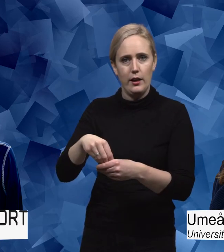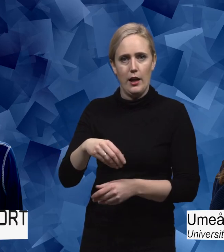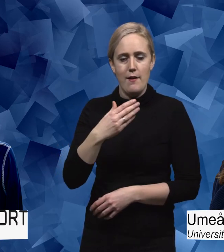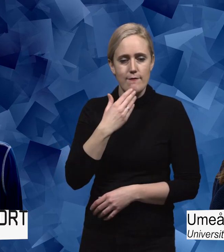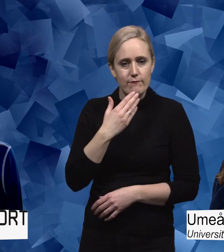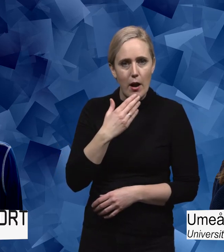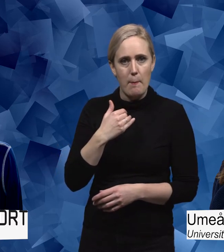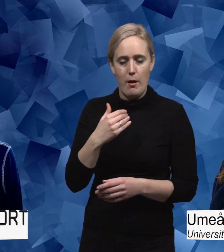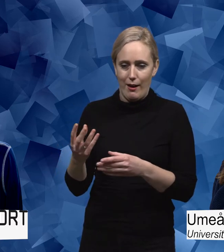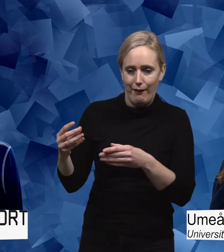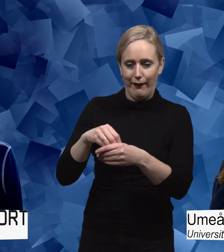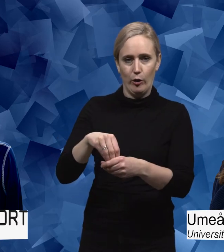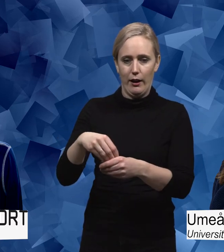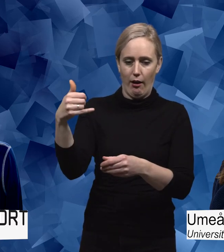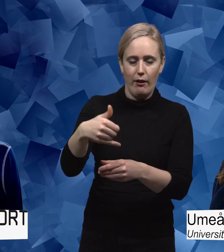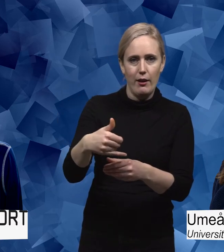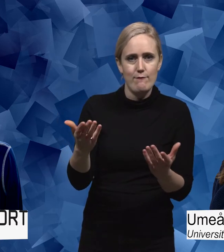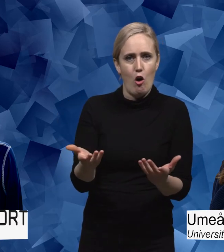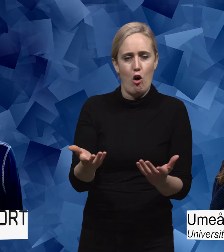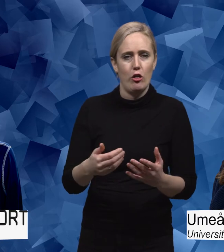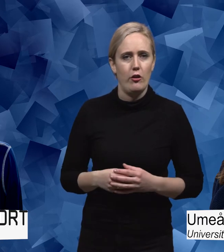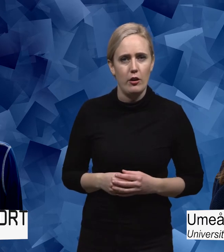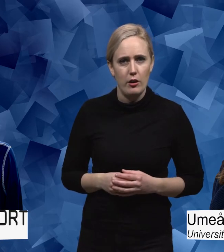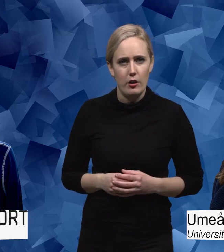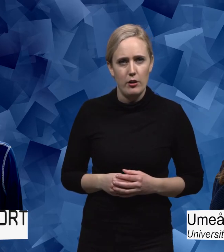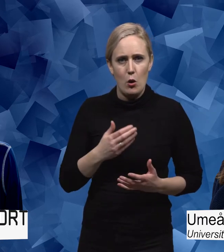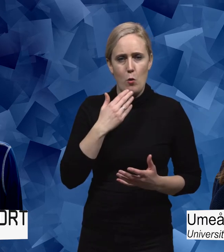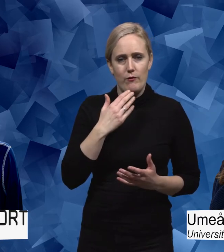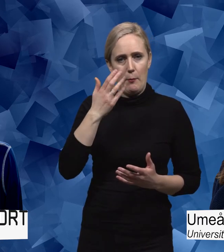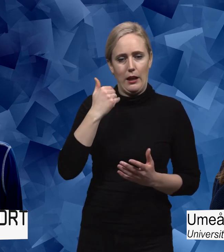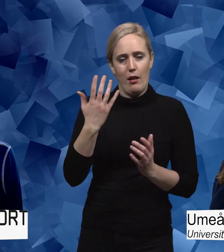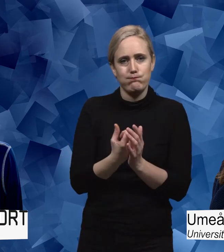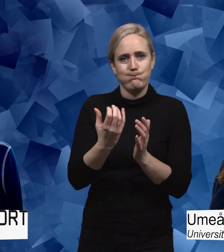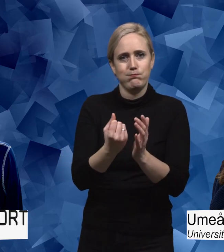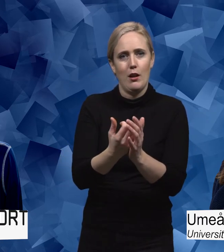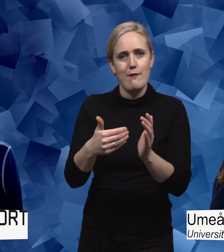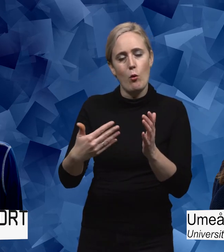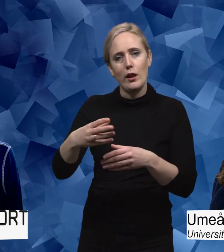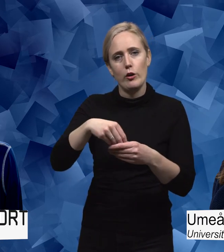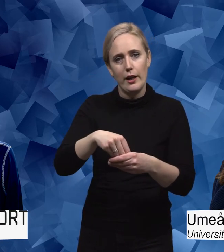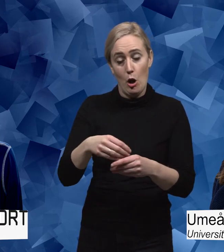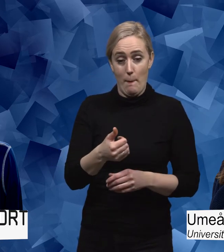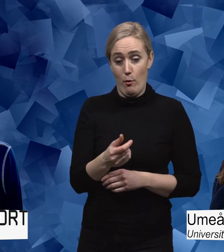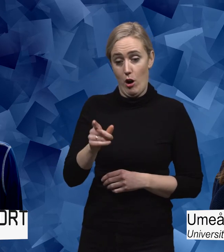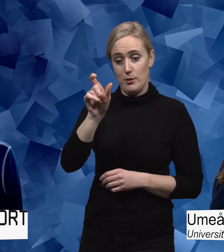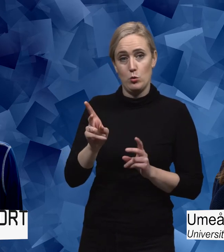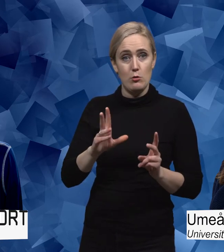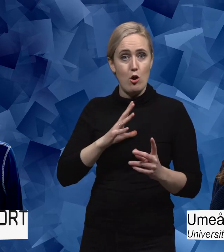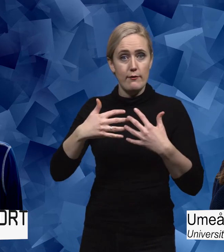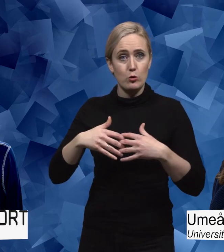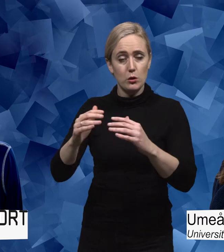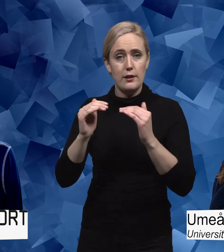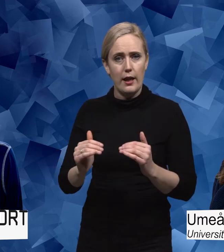vem som inkluderas i vad och vem som ska på något vis finna vinster i en inkluderingsprocess. Är det bara för den som har en